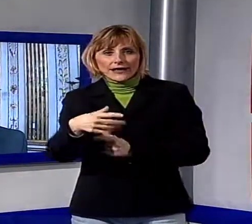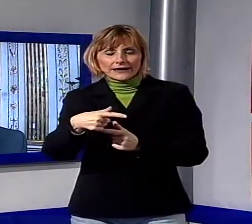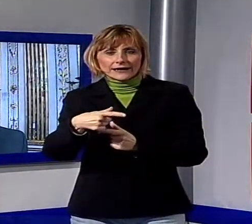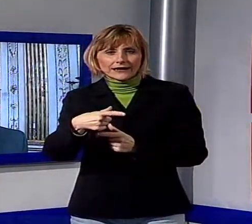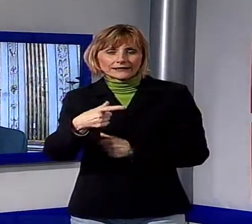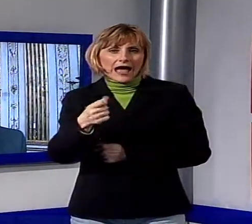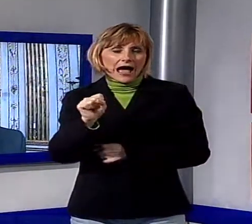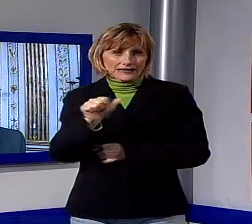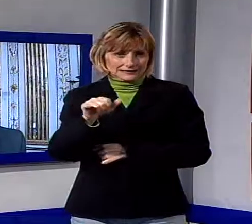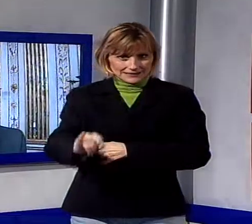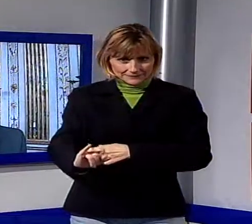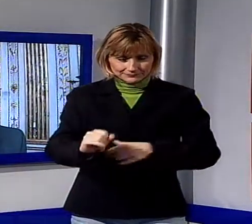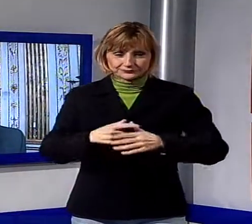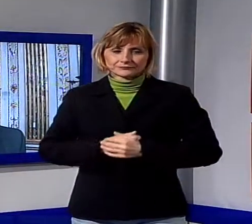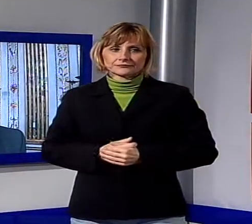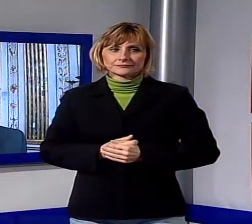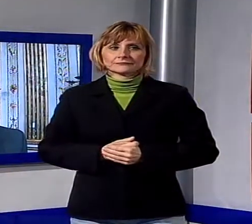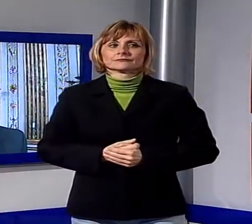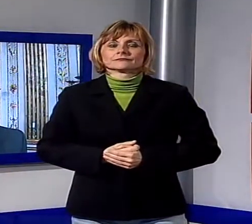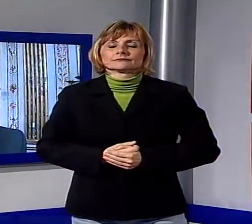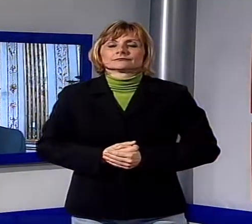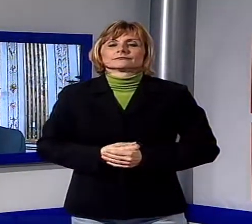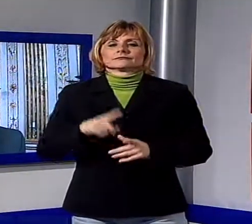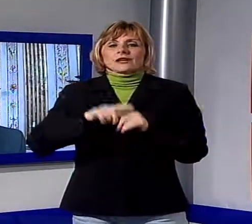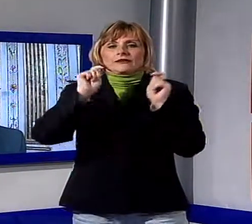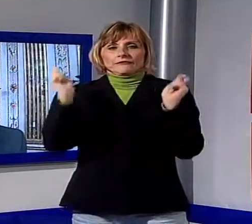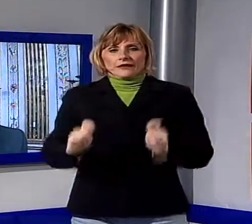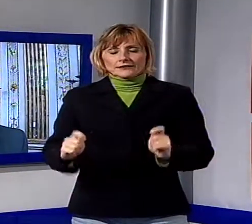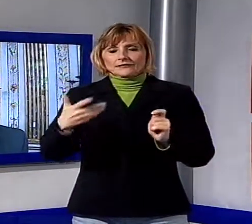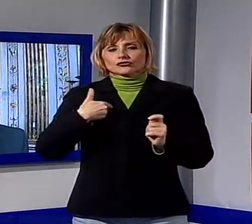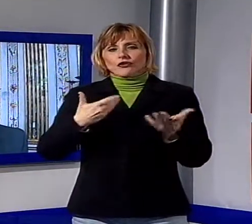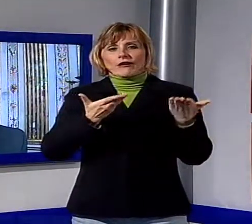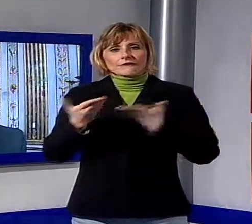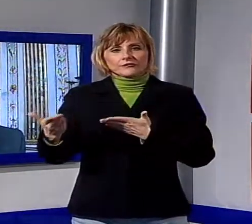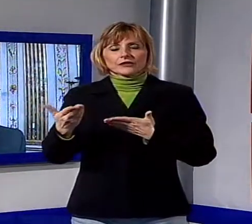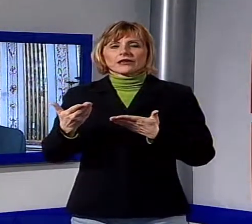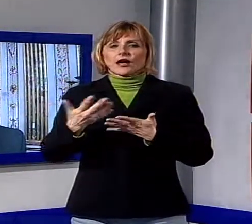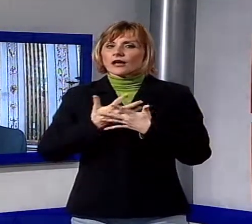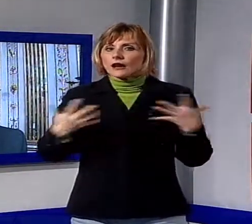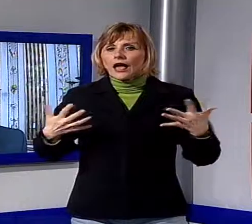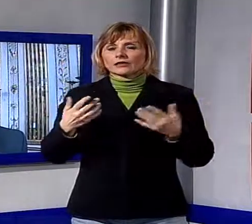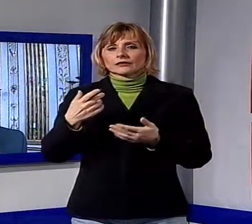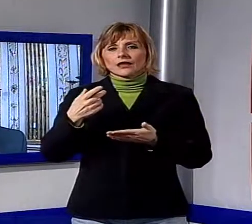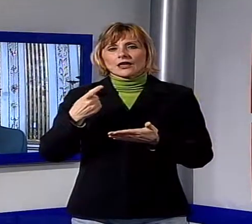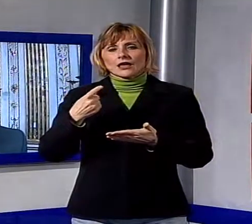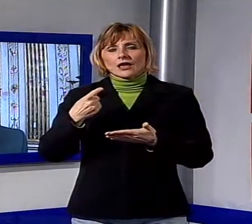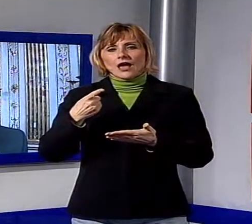Friedkin e Giorgio Romero. Sempre all'insegna di un festival che invita grandi autori e che approfondisce molto con i grandi autori, con delle